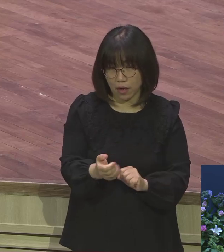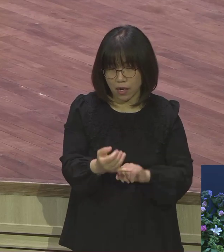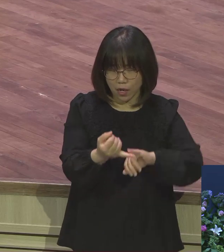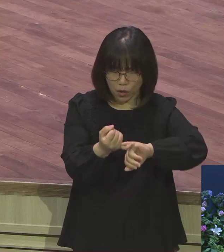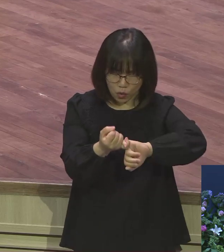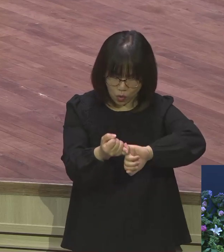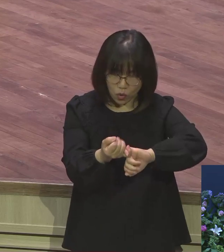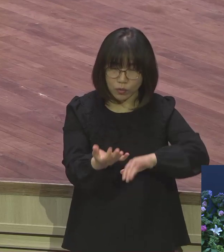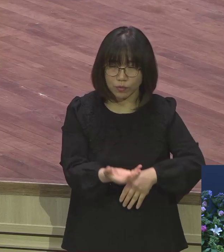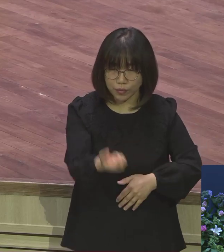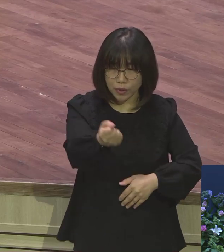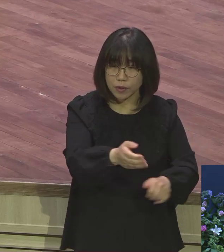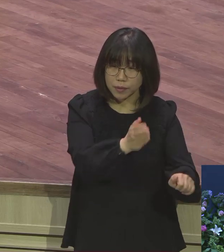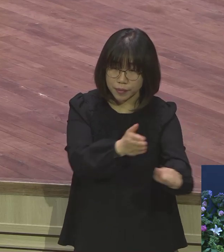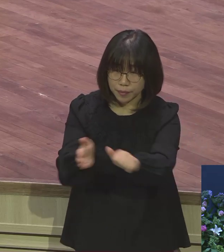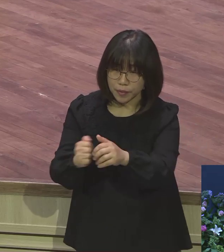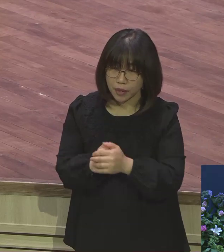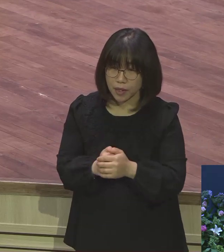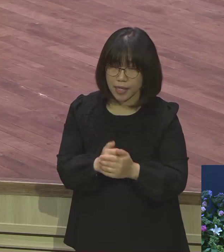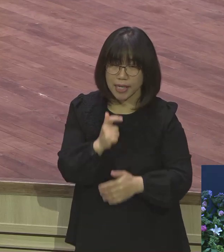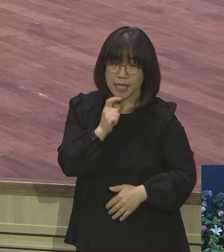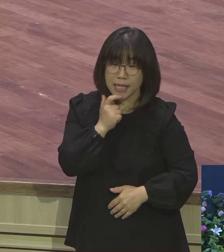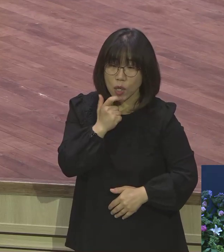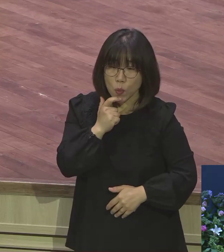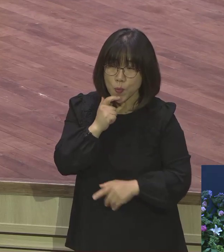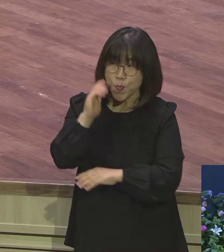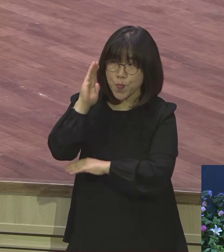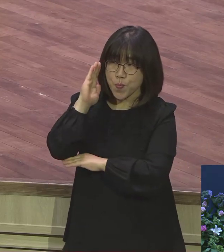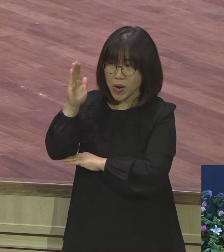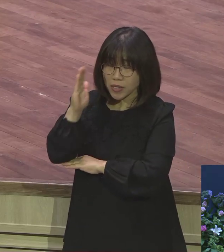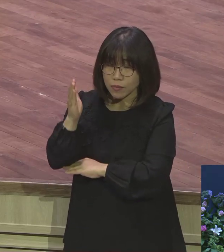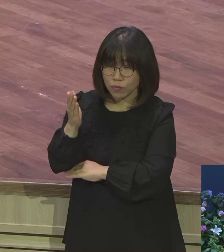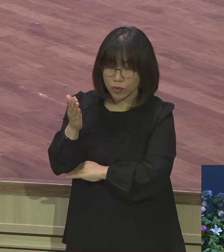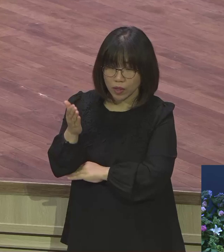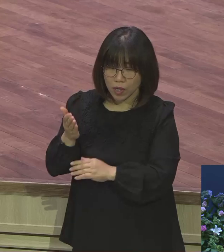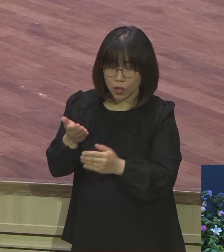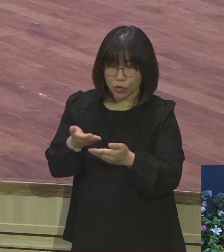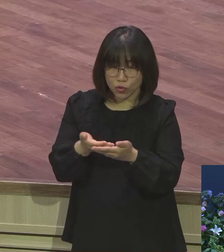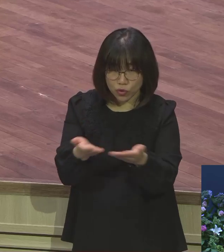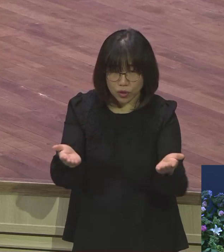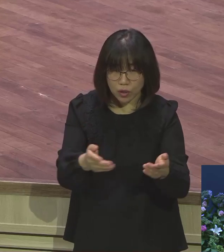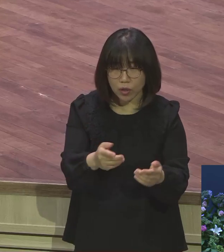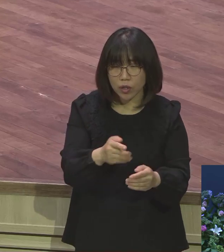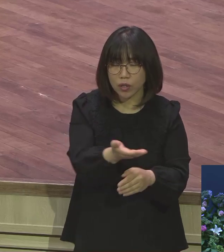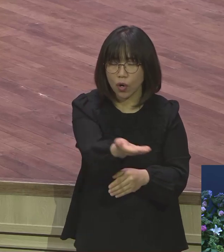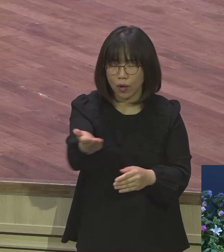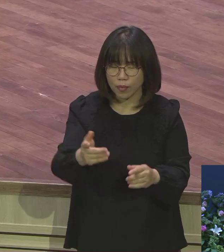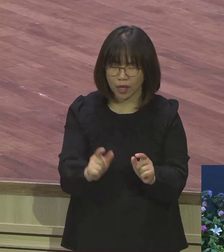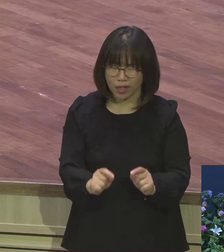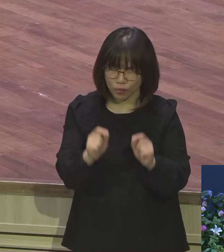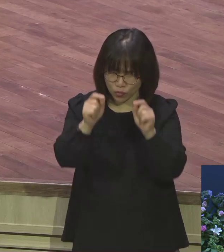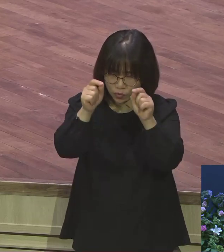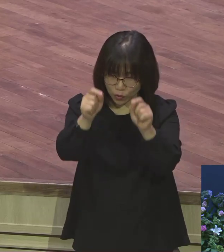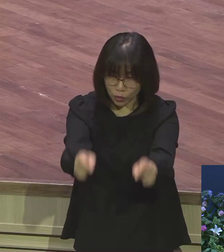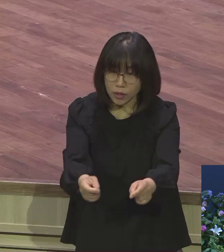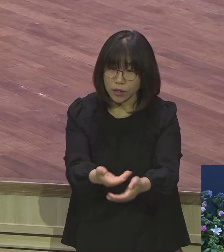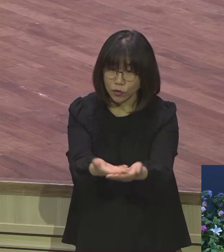똑같아요 야구에게 하신 말씀 지금 나에게 하신 말씀 그래서 성경을 주신 거요 이걸 믿는